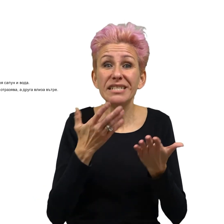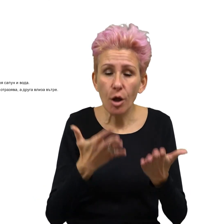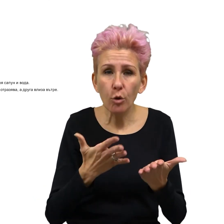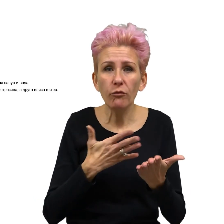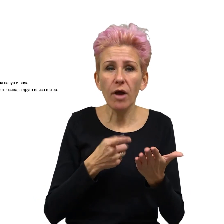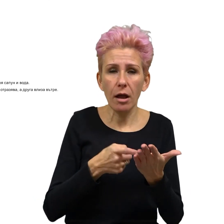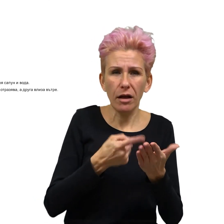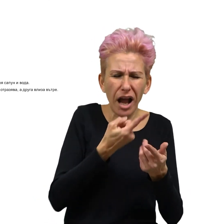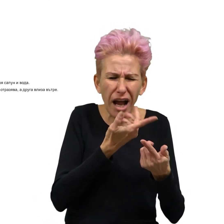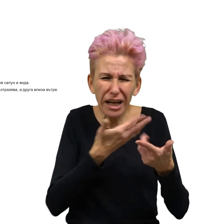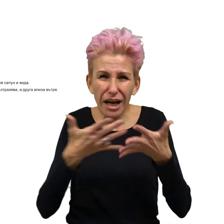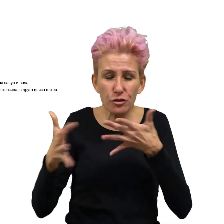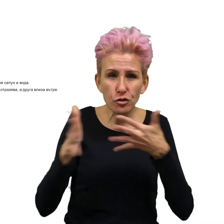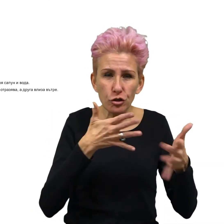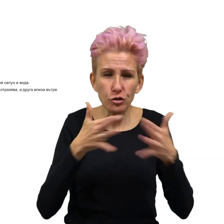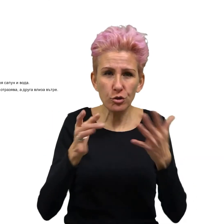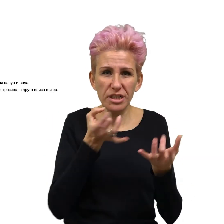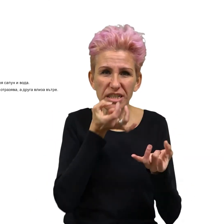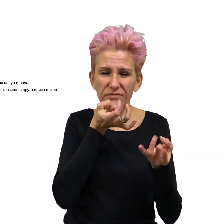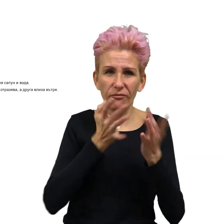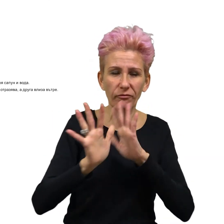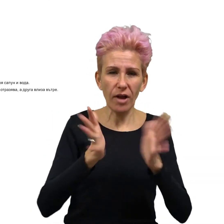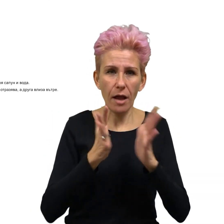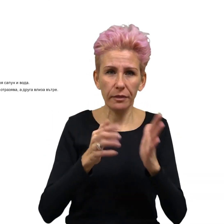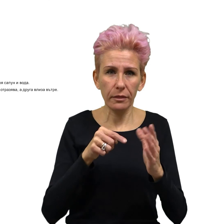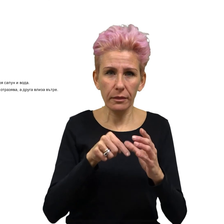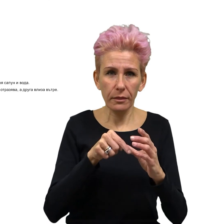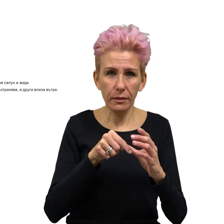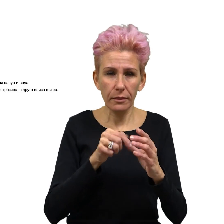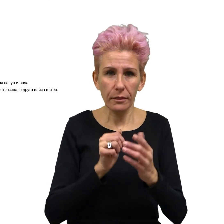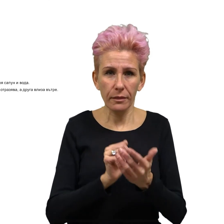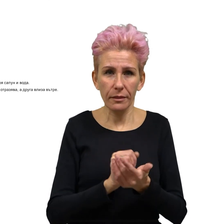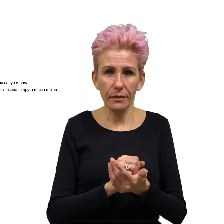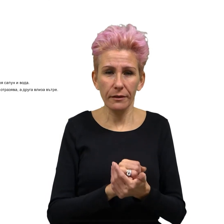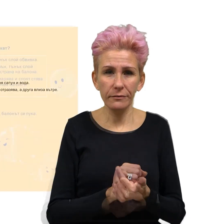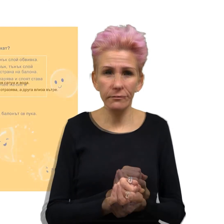За това в балончетата можем да видим най-различни цветове.